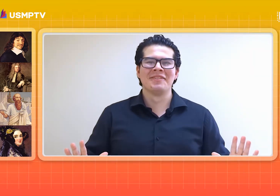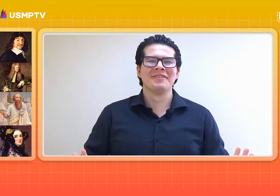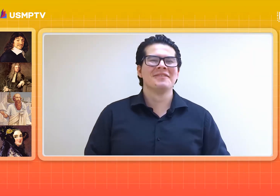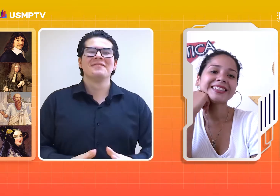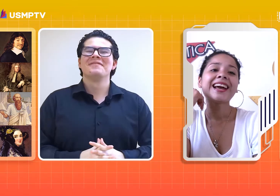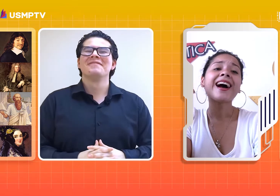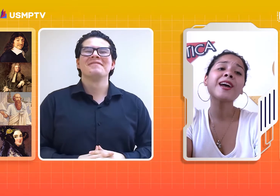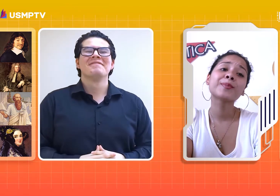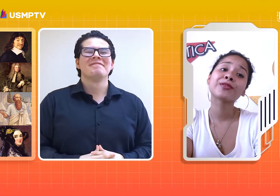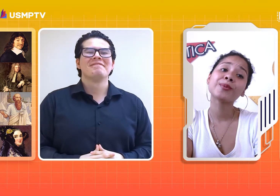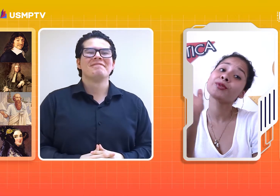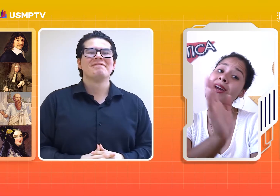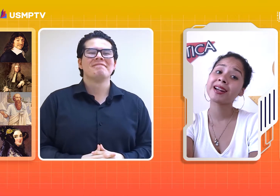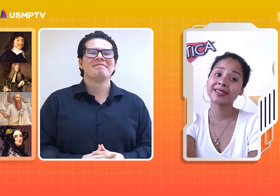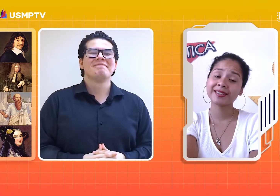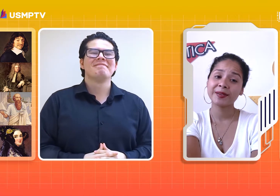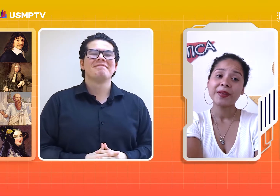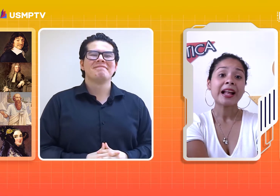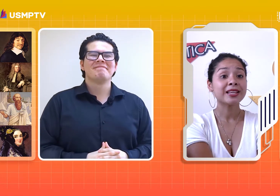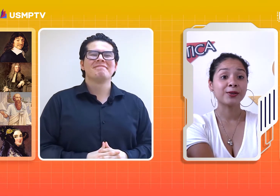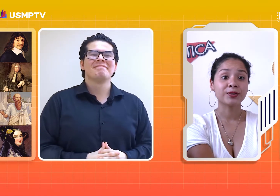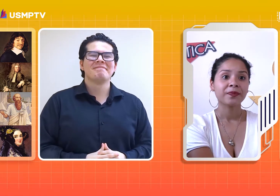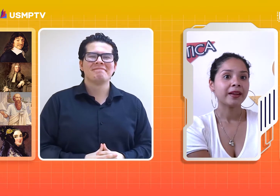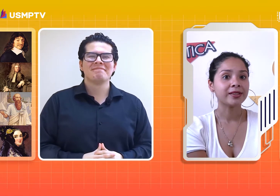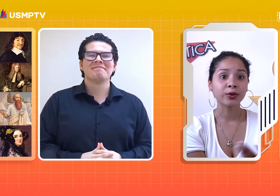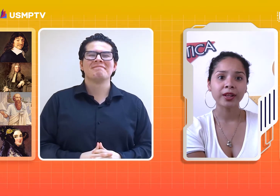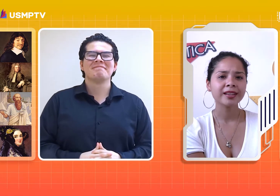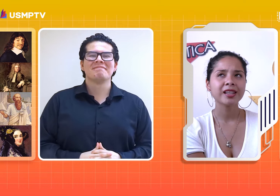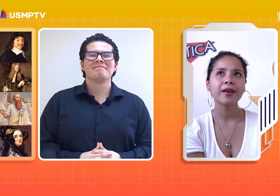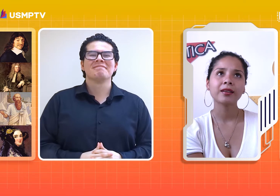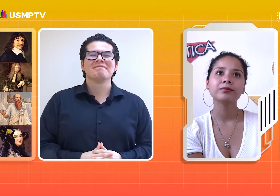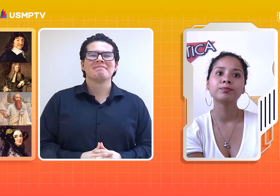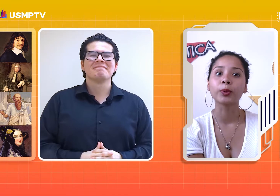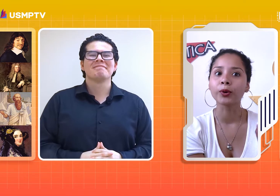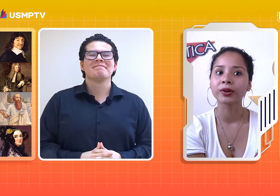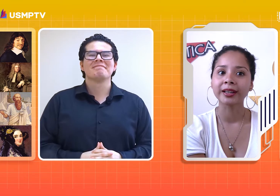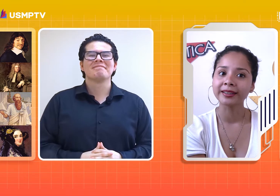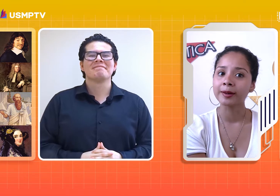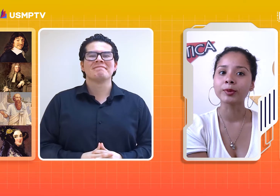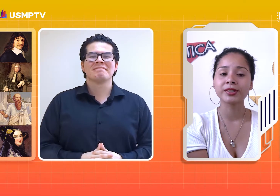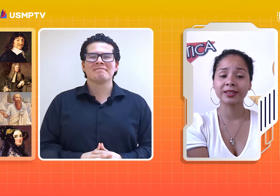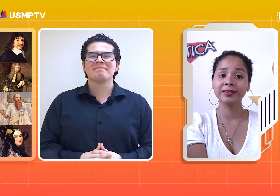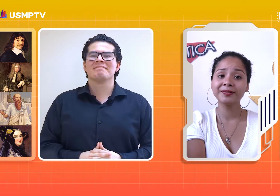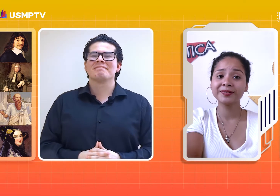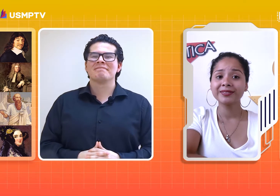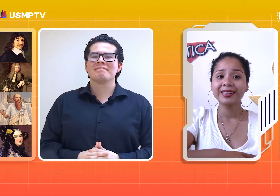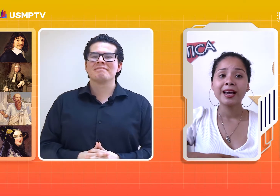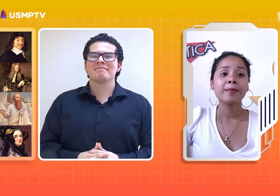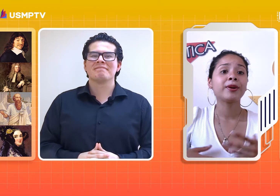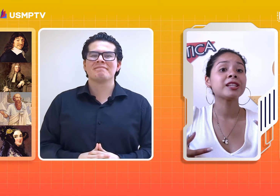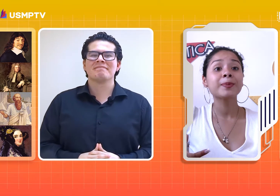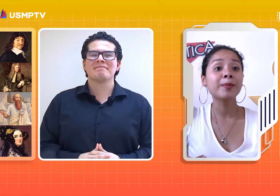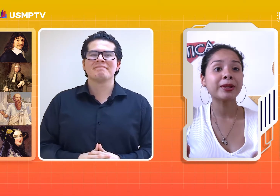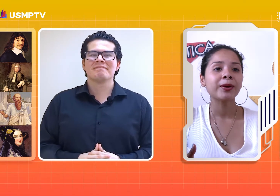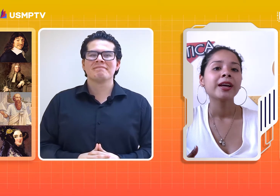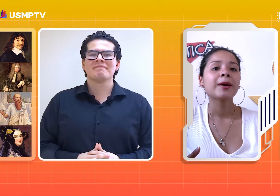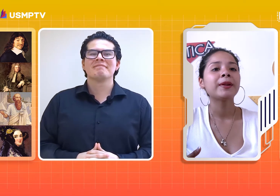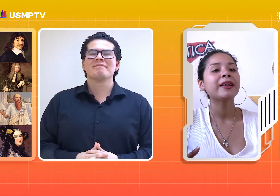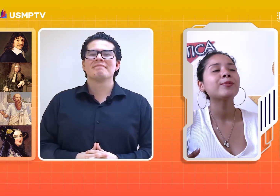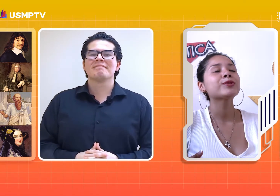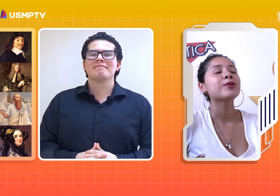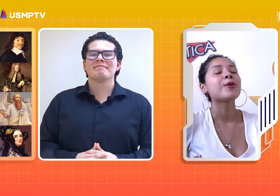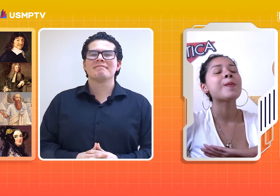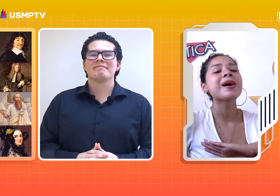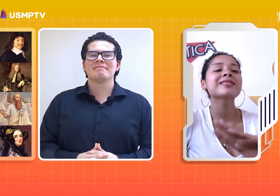elección! Ay, José, muchas gracias. Chicos, les conté que estaba un poco corta de tiempo, ¿cierto? Pero les prometo